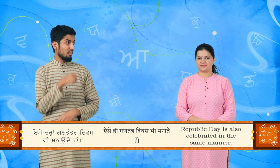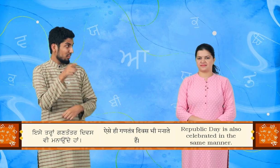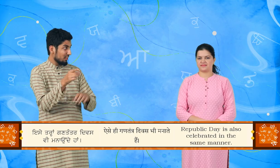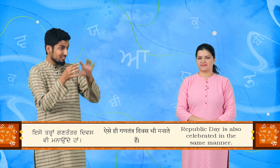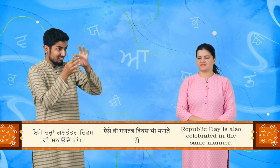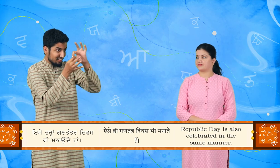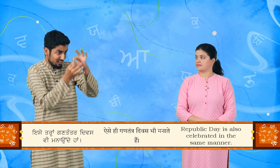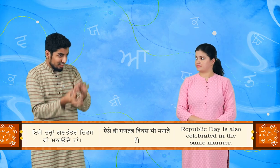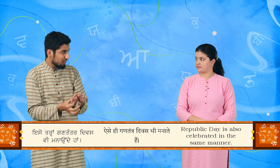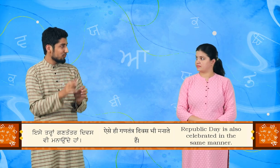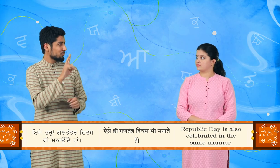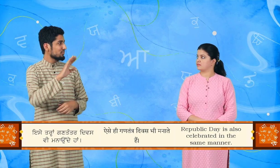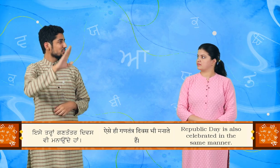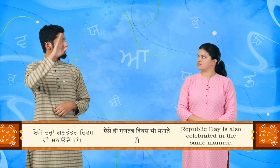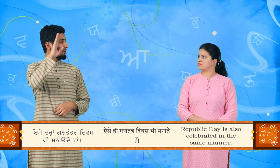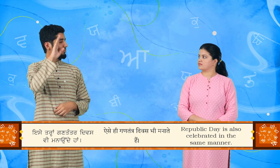एस तरह गण तंत्रत दिवस भी मनाया जानदा है.